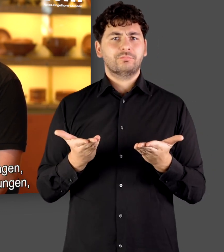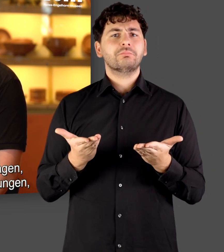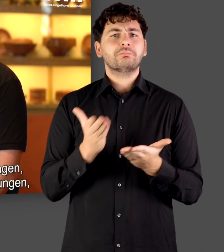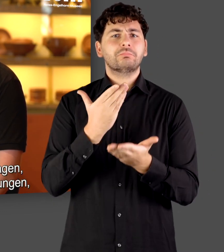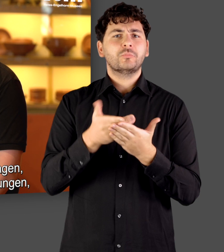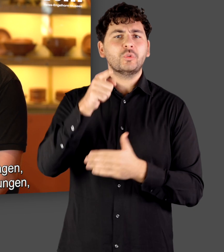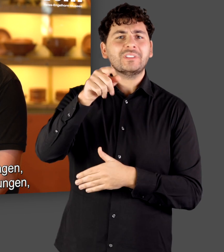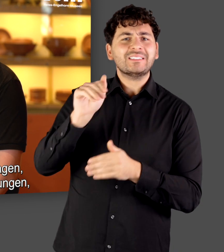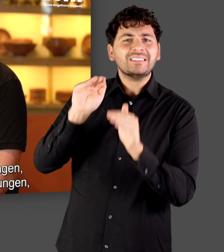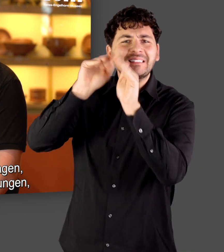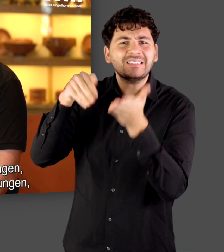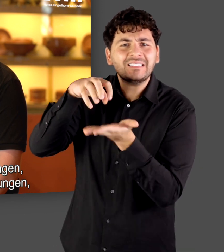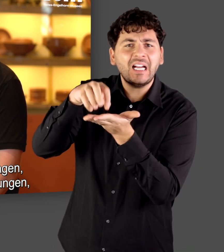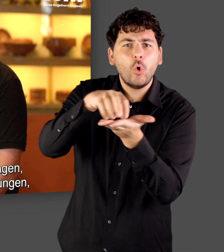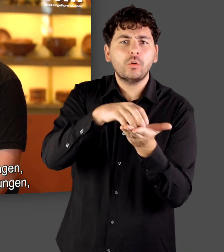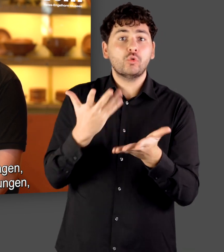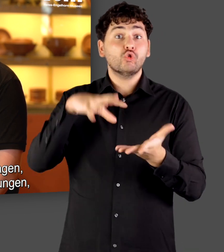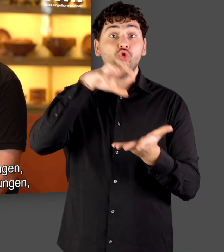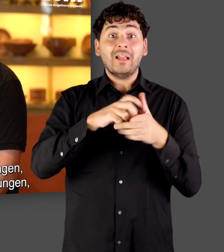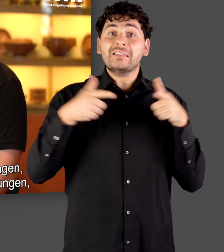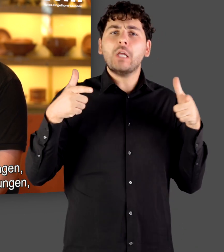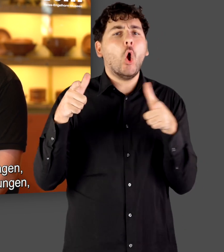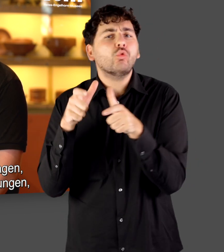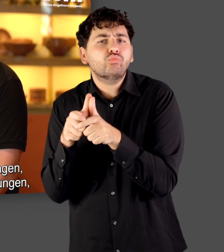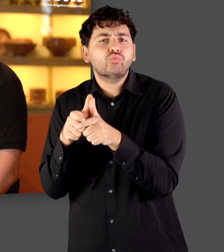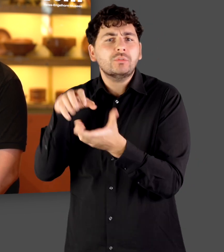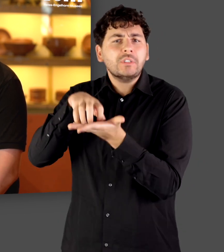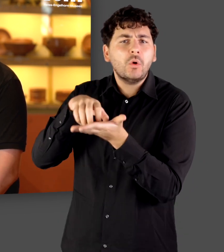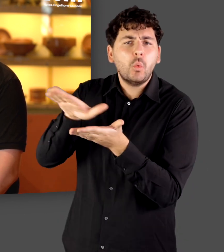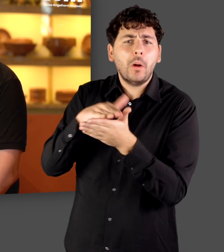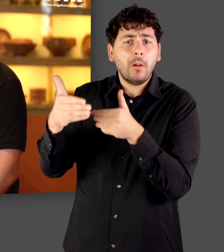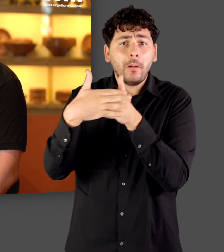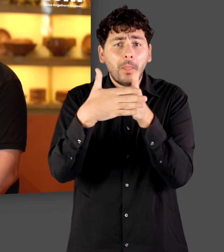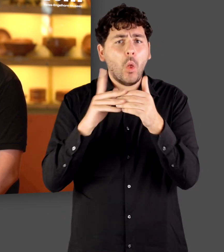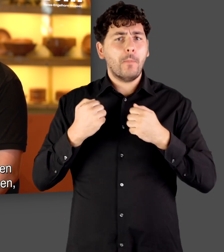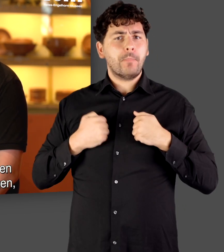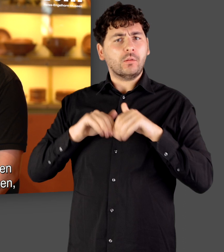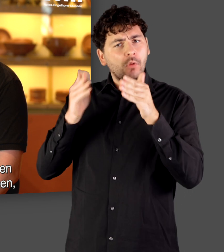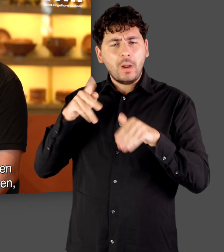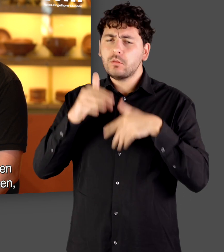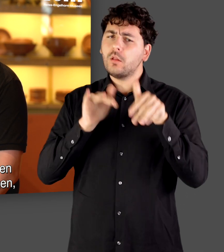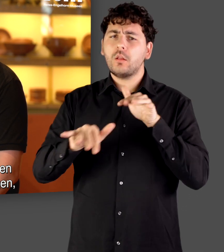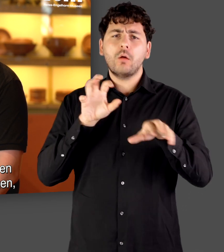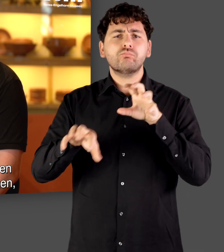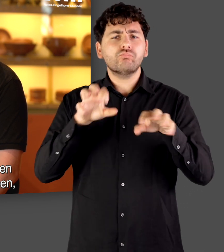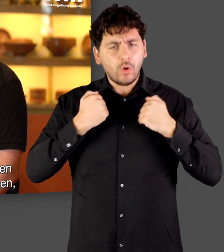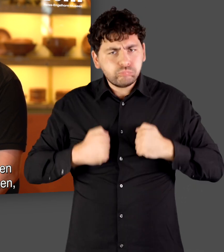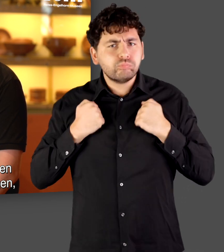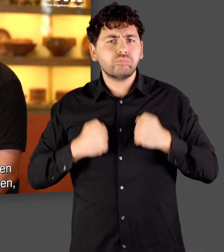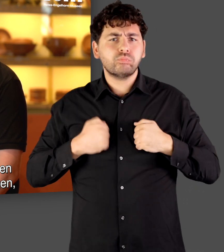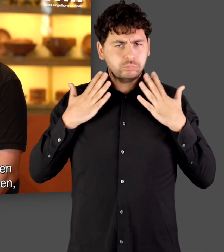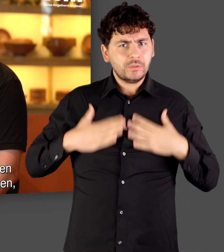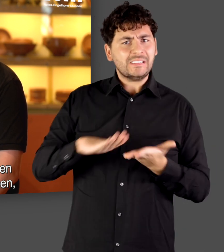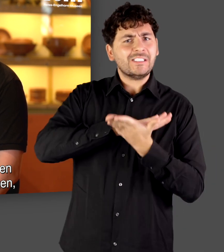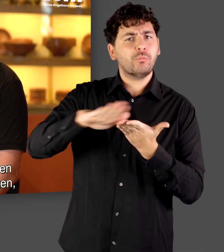Beispiel Bäderanlagen, die in der Nähe aller größeren Siedlungen, da muss man nicht mal von Städten sprechen, also auch bei kleineren Siedlungen waren